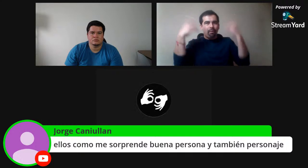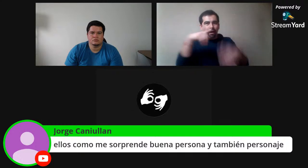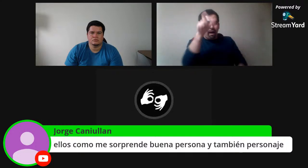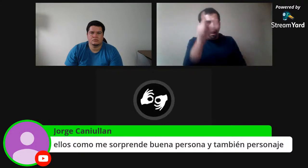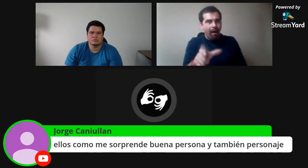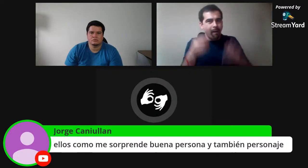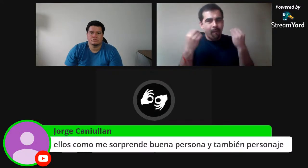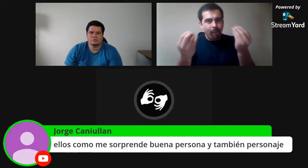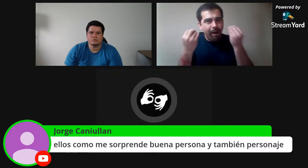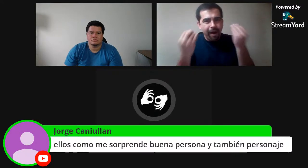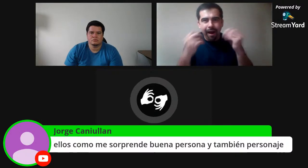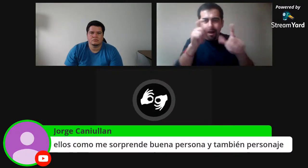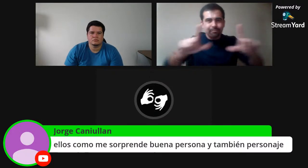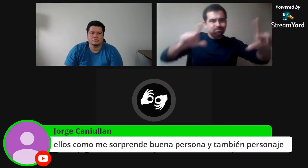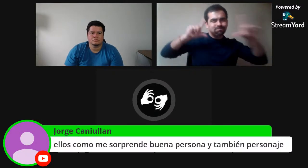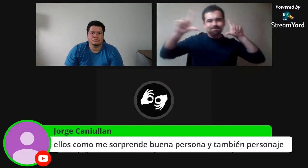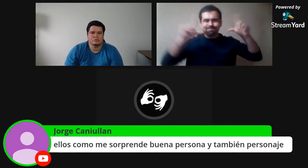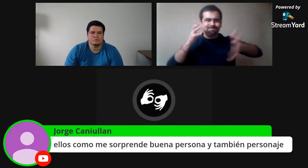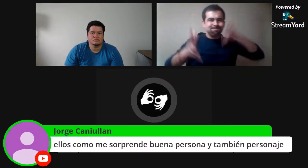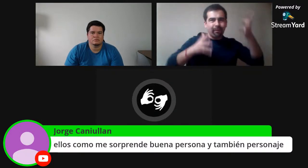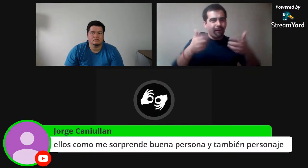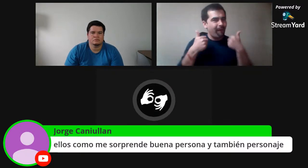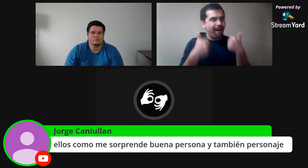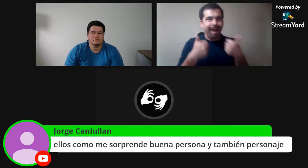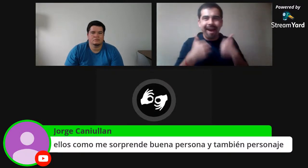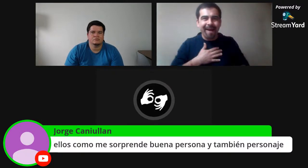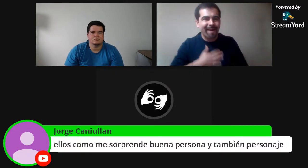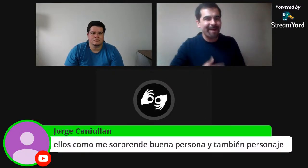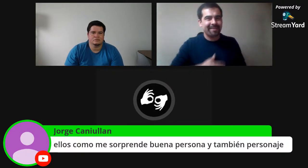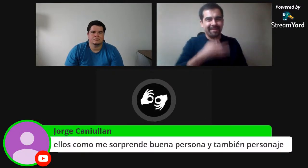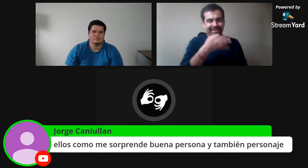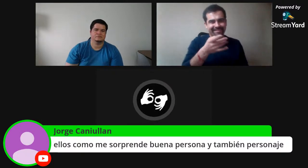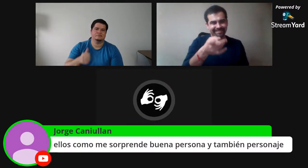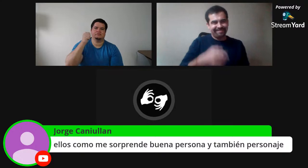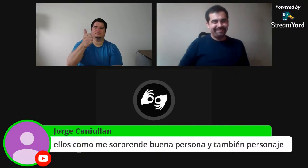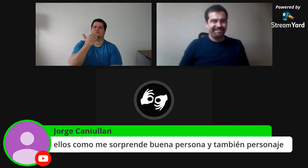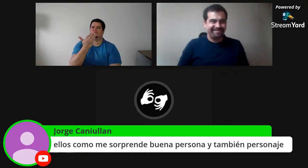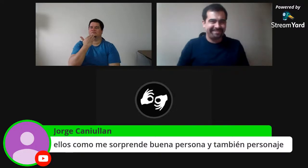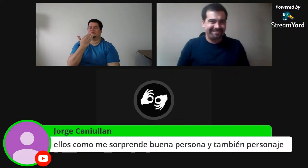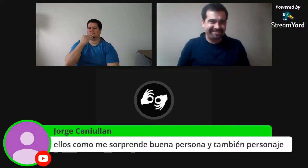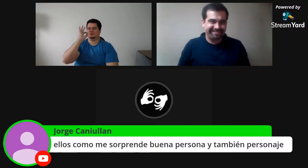Acá dice, uy, me sorprendieron ellos como buenas personas y también los personajes que hacían.